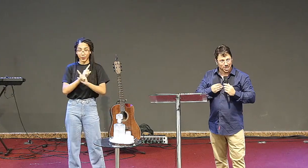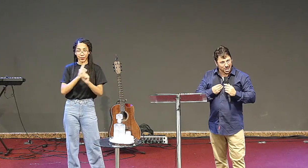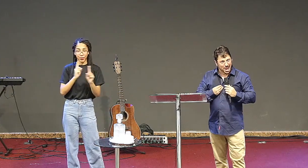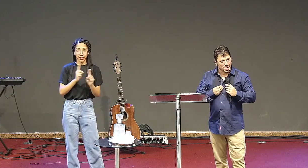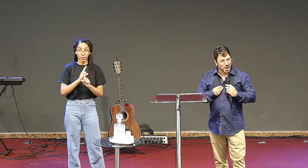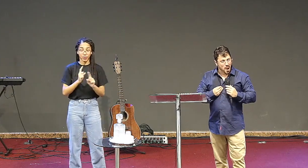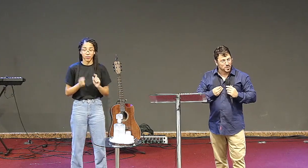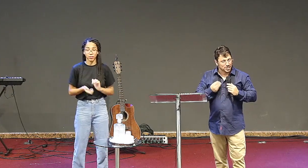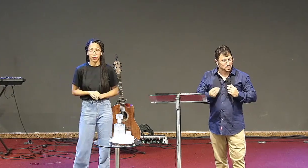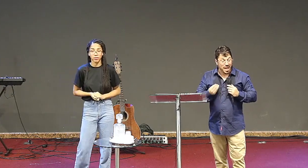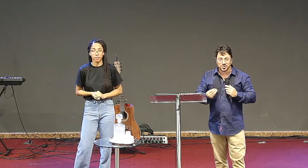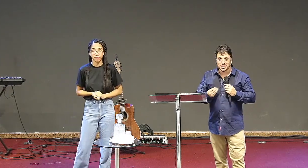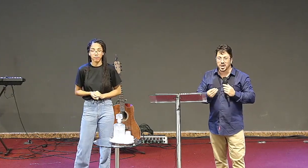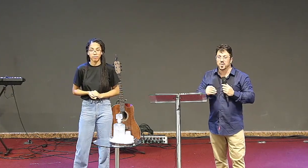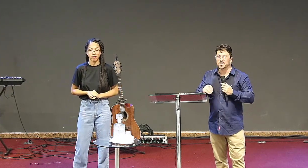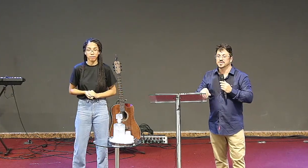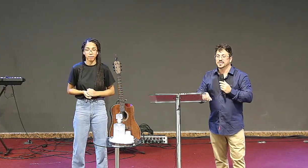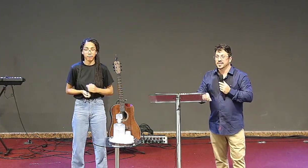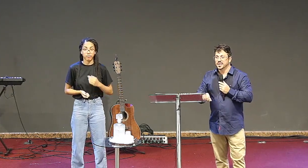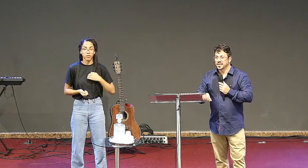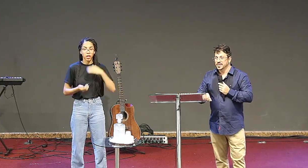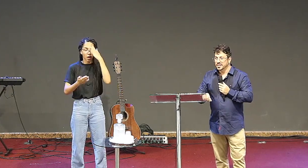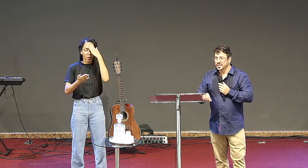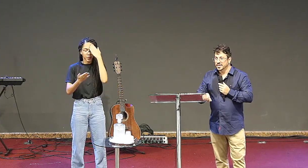realmente creio que não, espero que não,